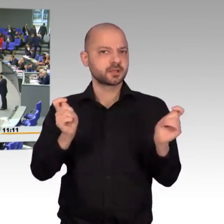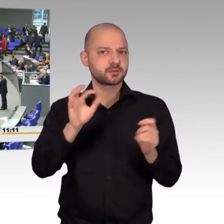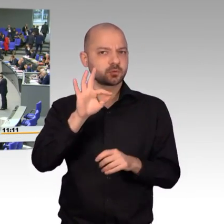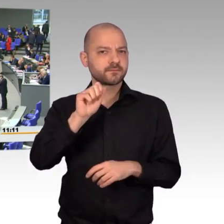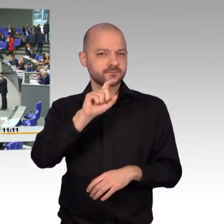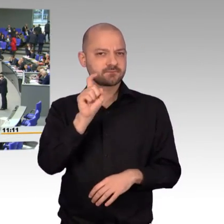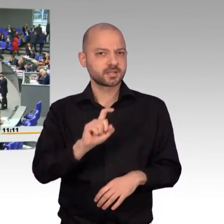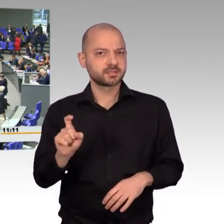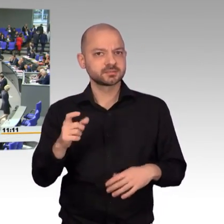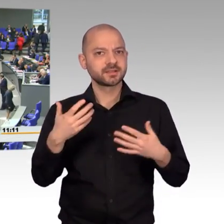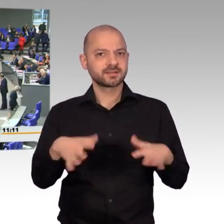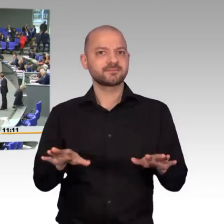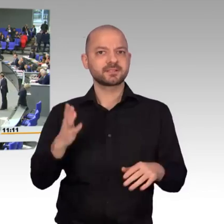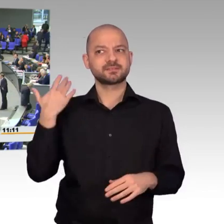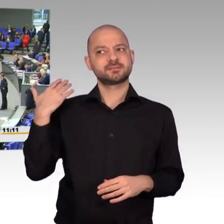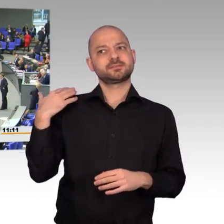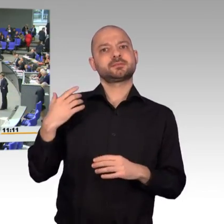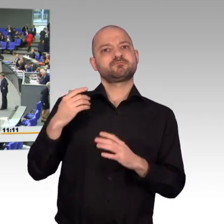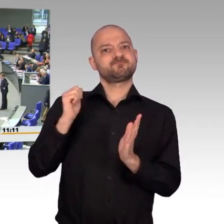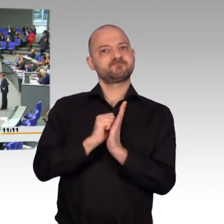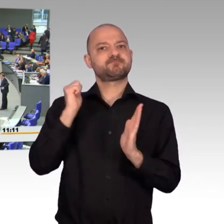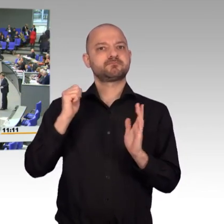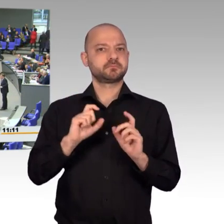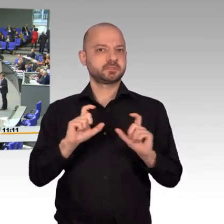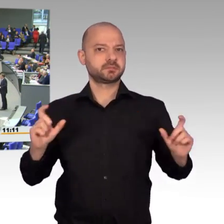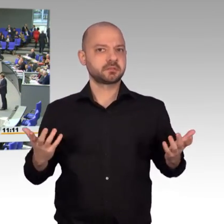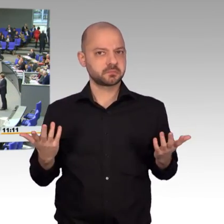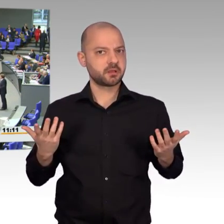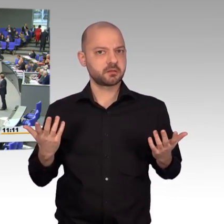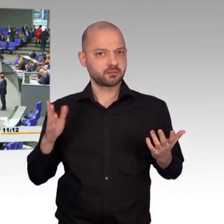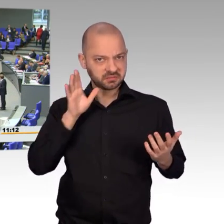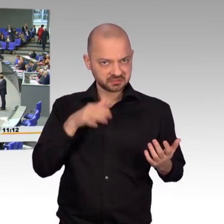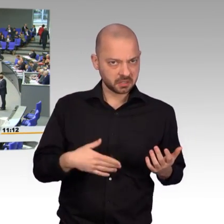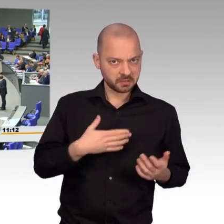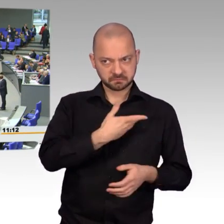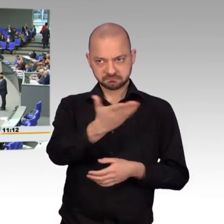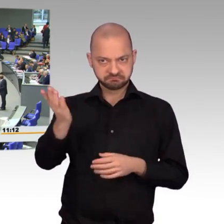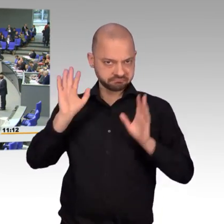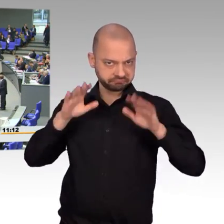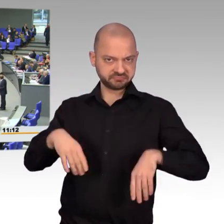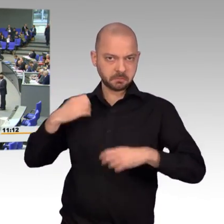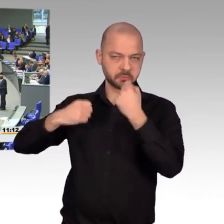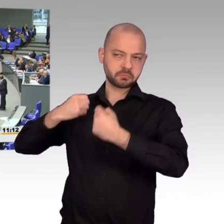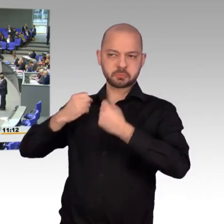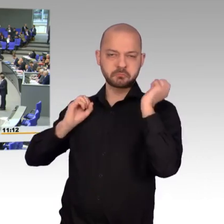hat in ihrer letzten Ausgabe gefragt, darf eigentlich jeder Bomben werfen in Syrien?